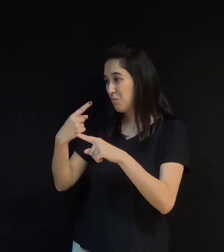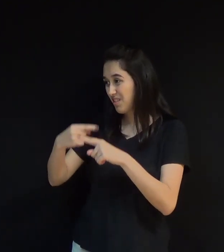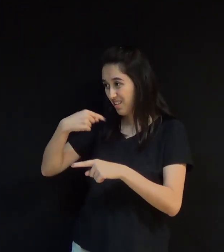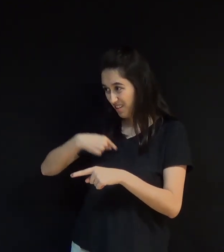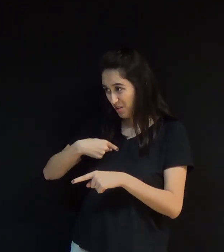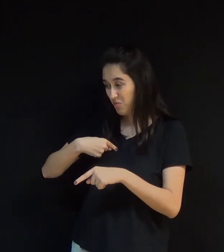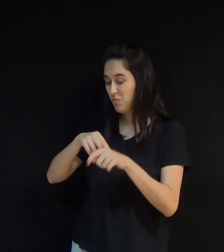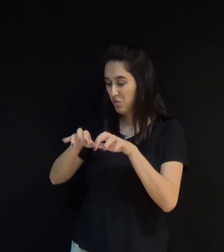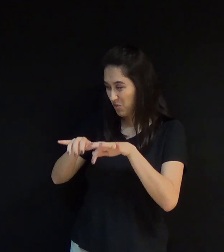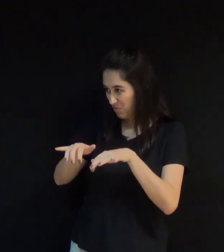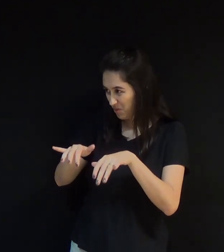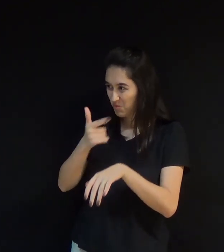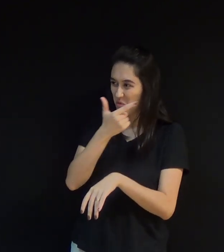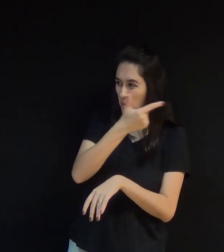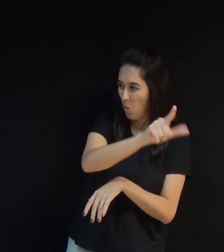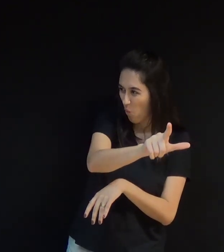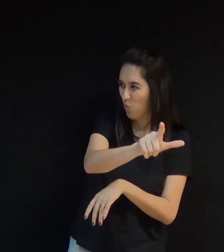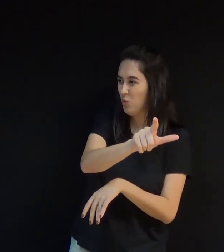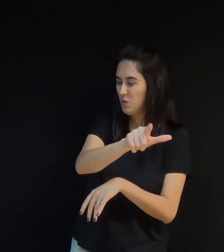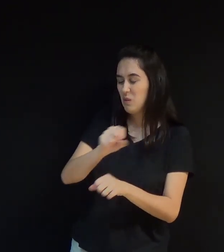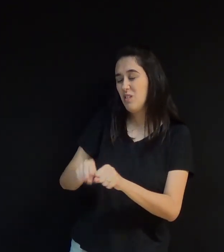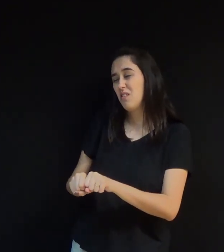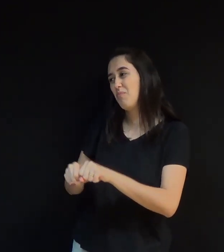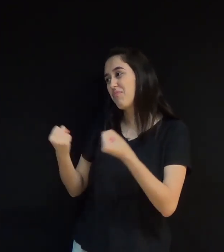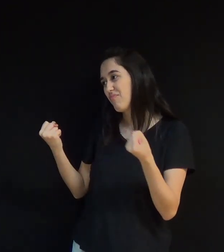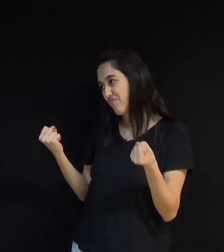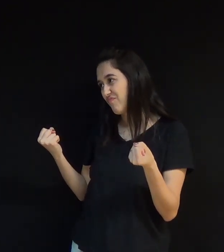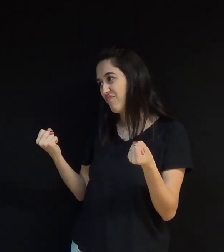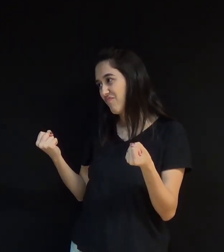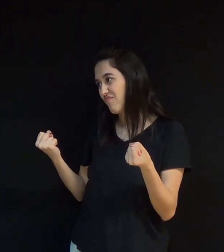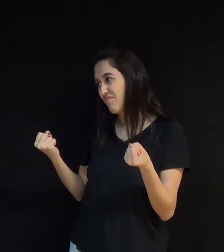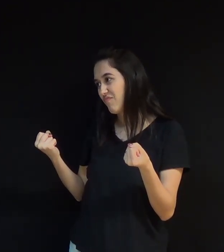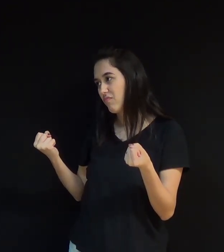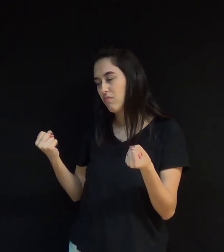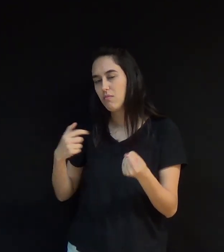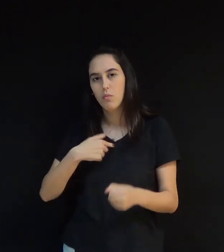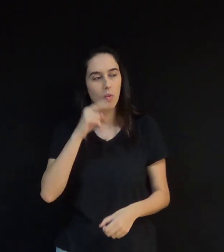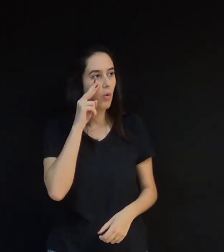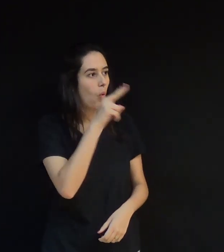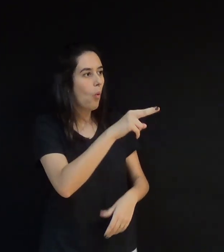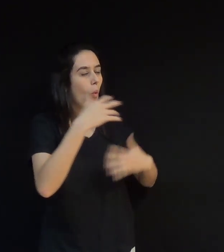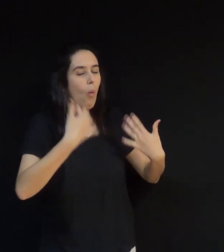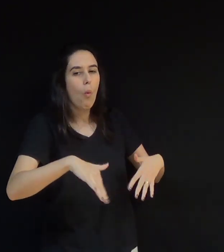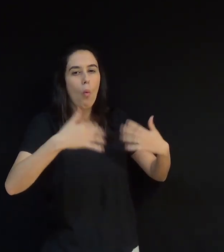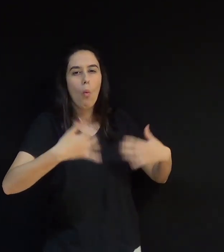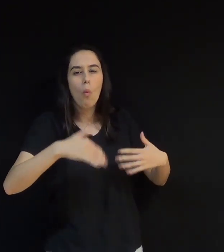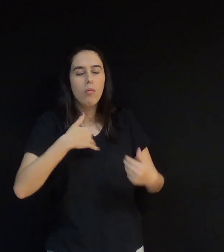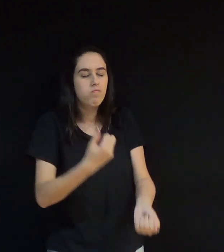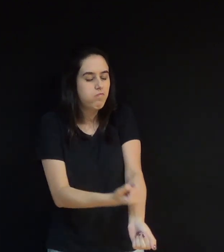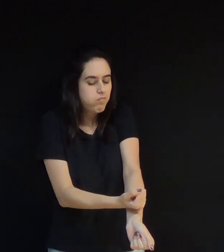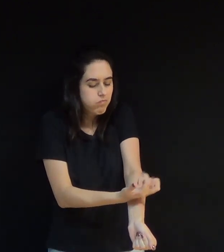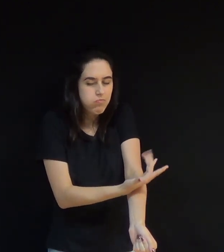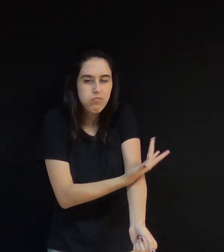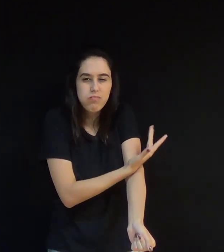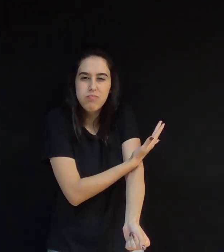para fazer as transmissões estragou. Aquilo me impactou de uma maneira que nunca mais foi o mesmo.